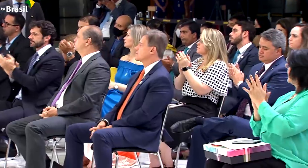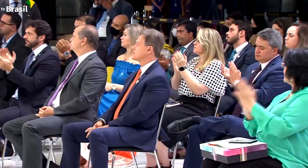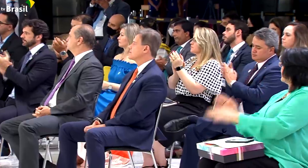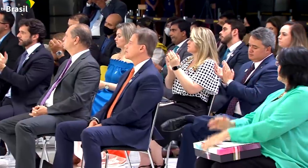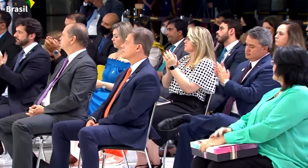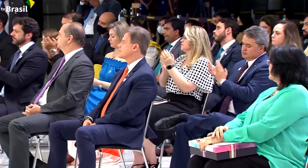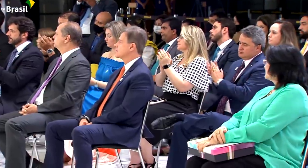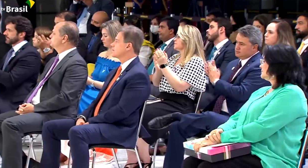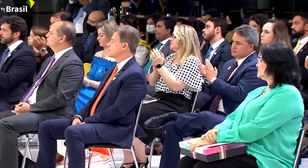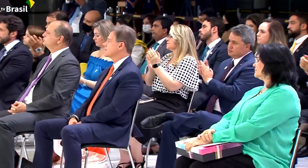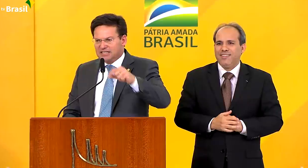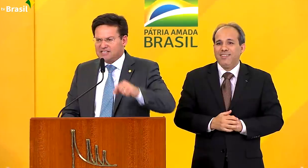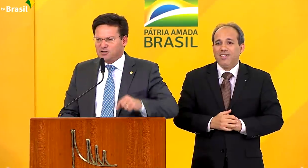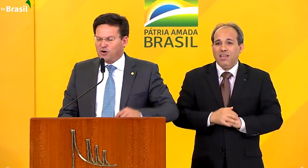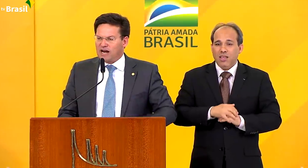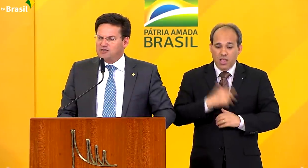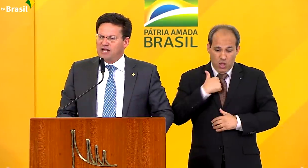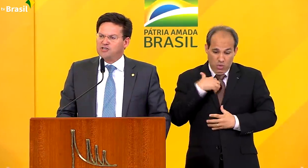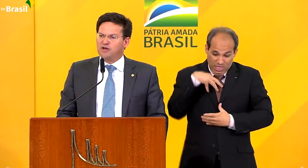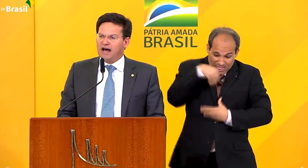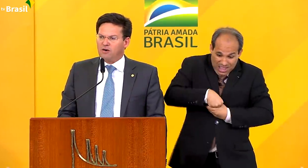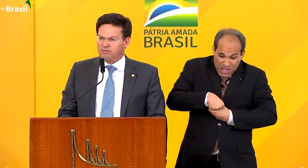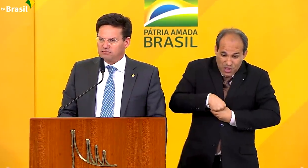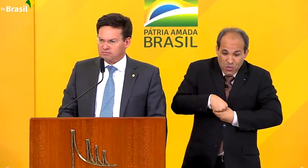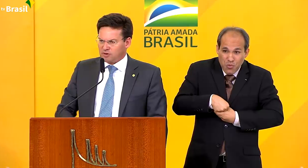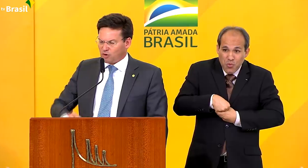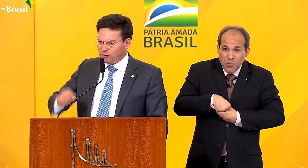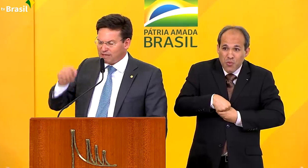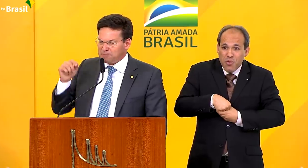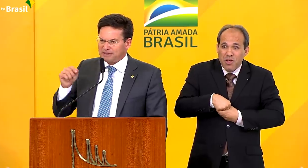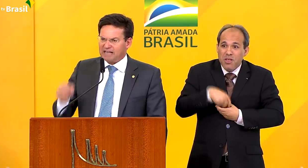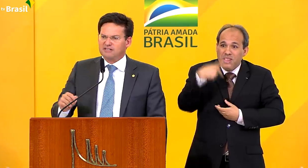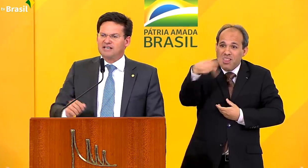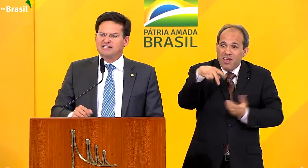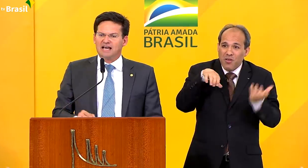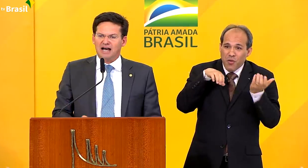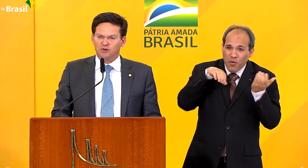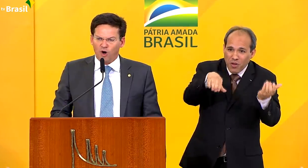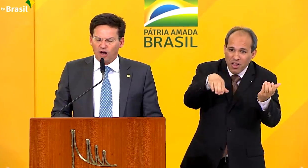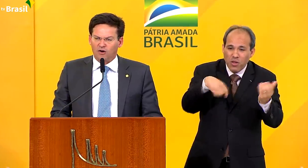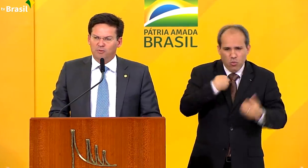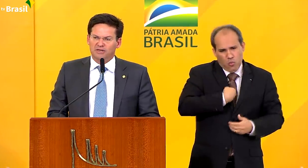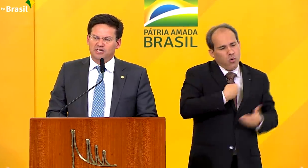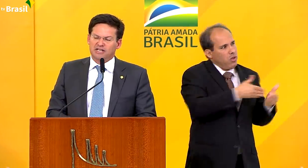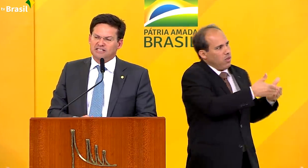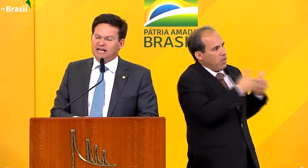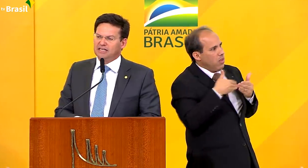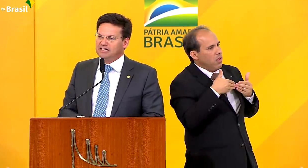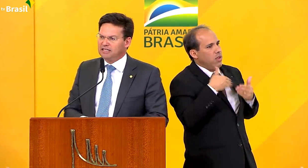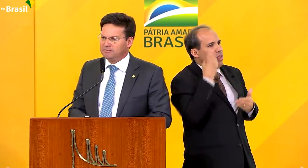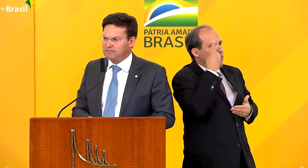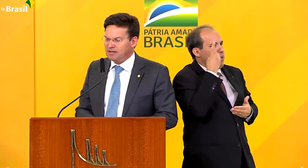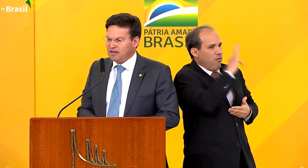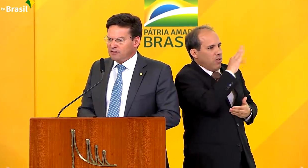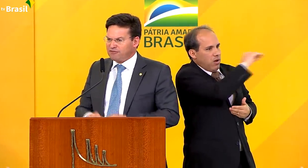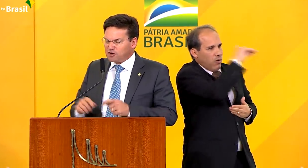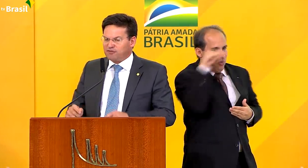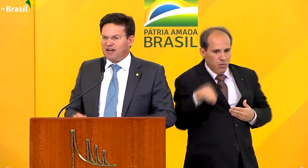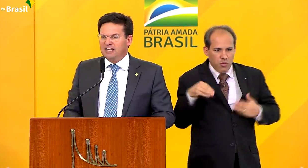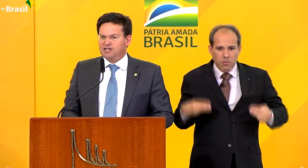de fazer parte desse Congresso Nacional. Como deputado licenciado, ora como ministro da Cidadania,